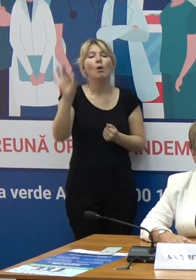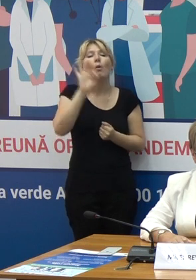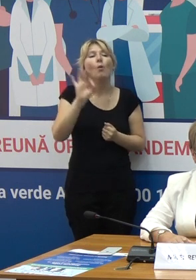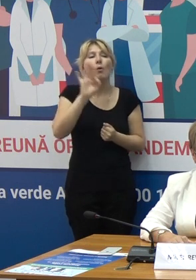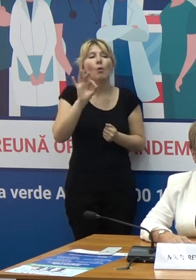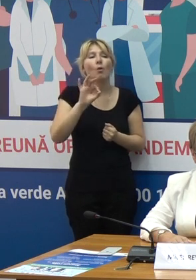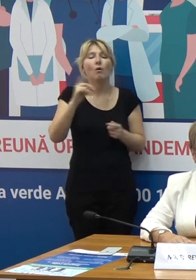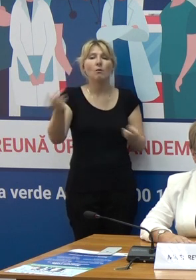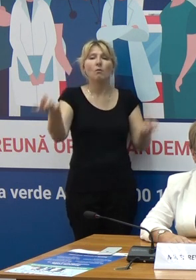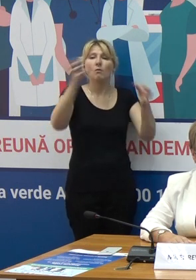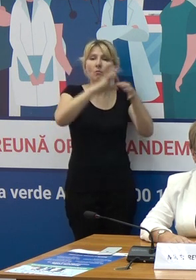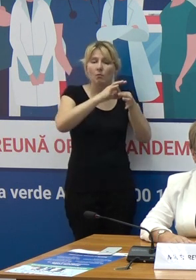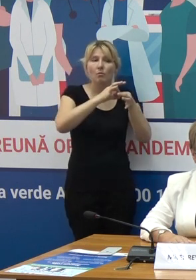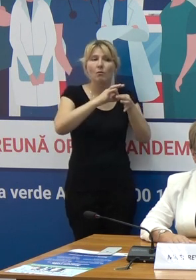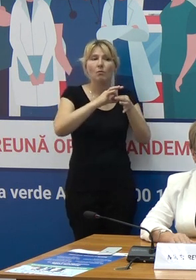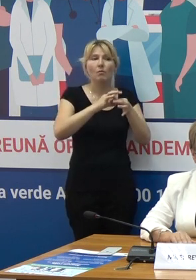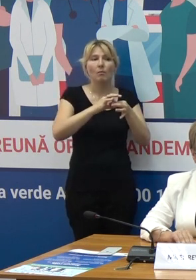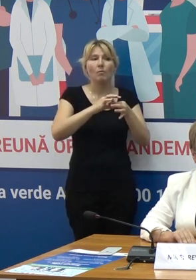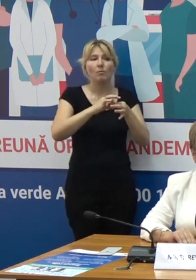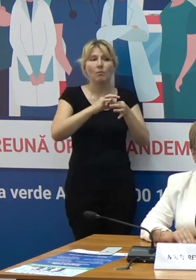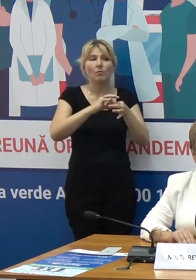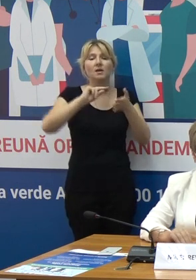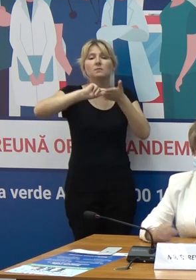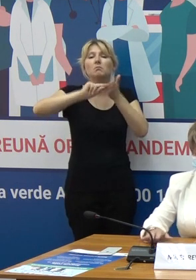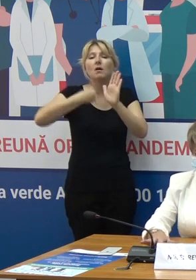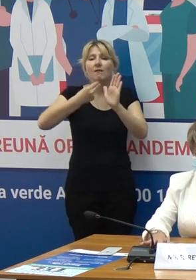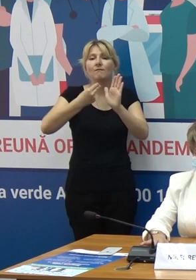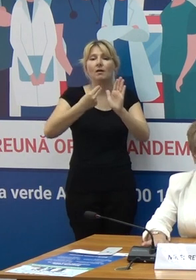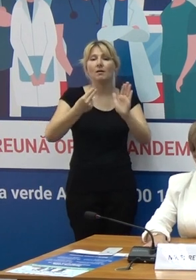conectarea certificatului nostru moldemenească la cele european.